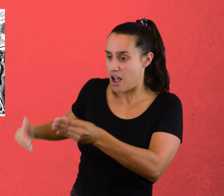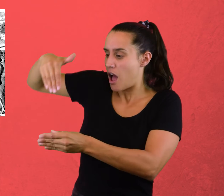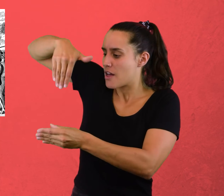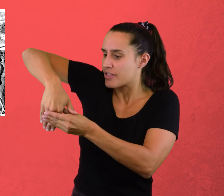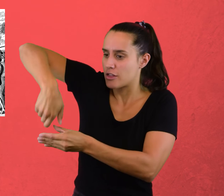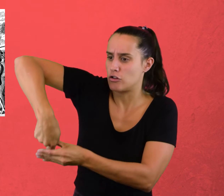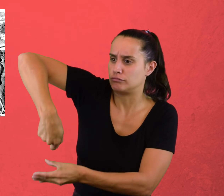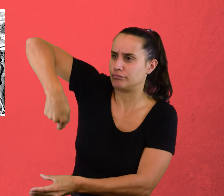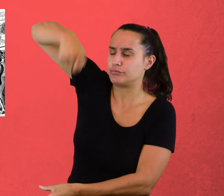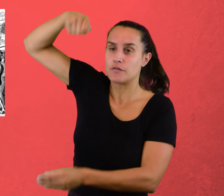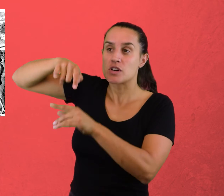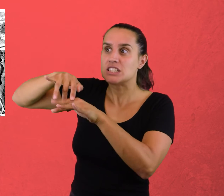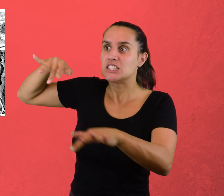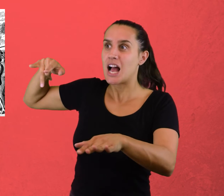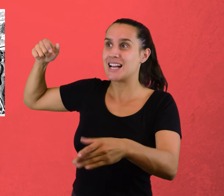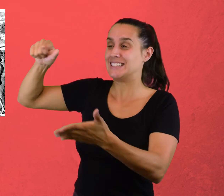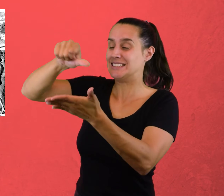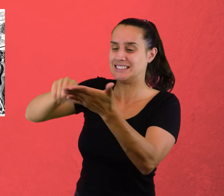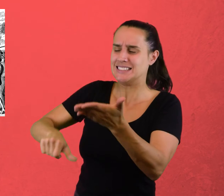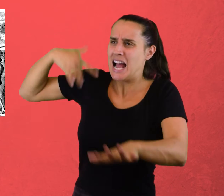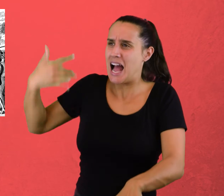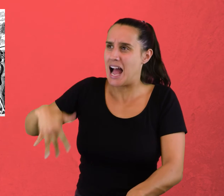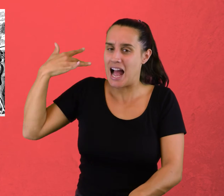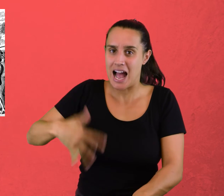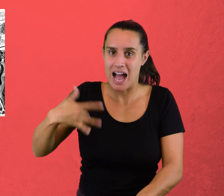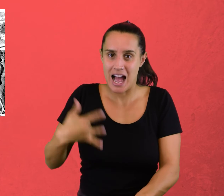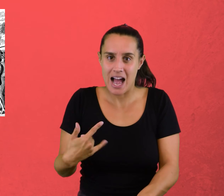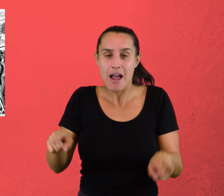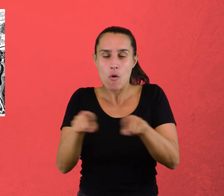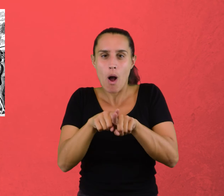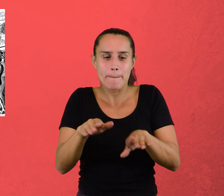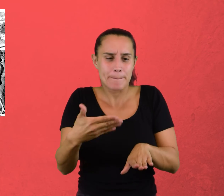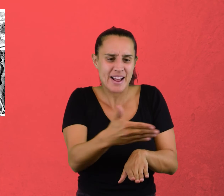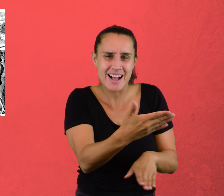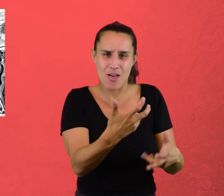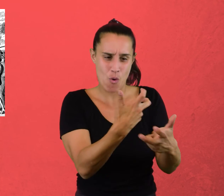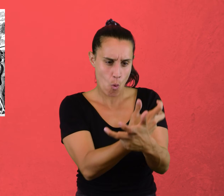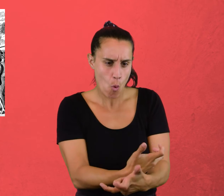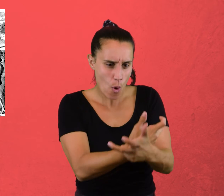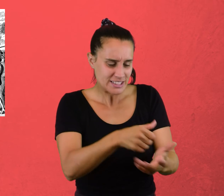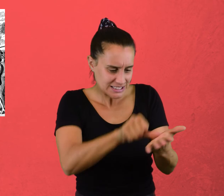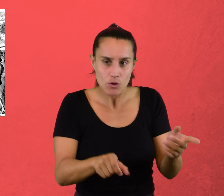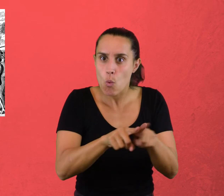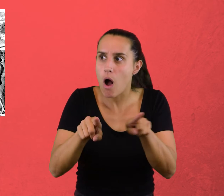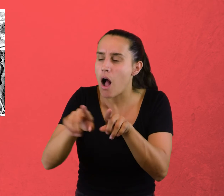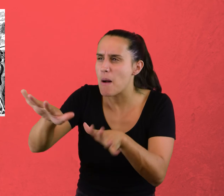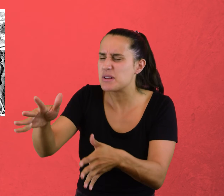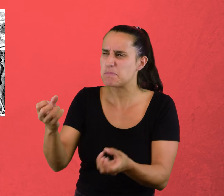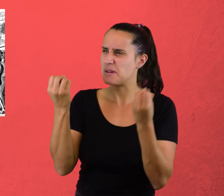brillante y más cortante que un hueso de pescado. ¿Qué sería? ¿Y para qué serviría?